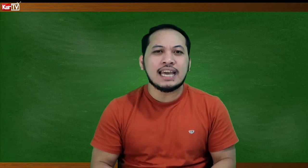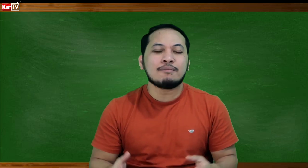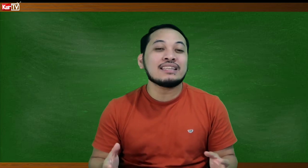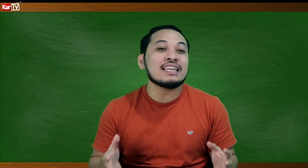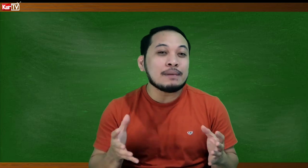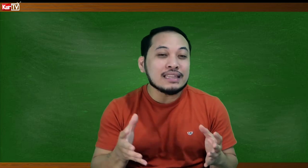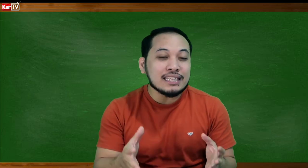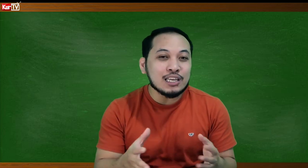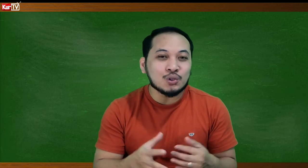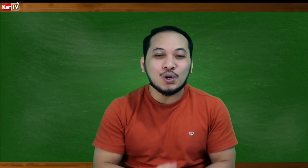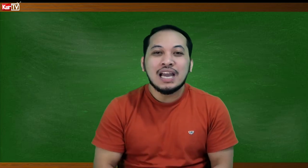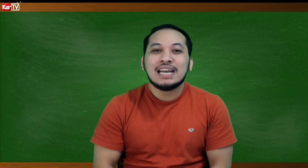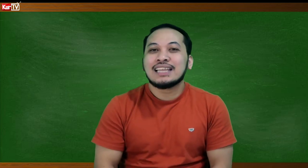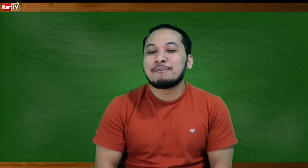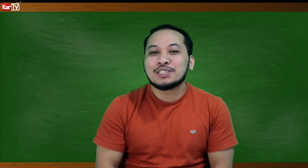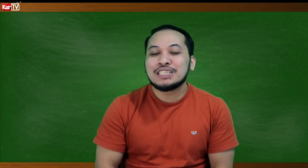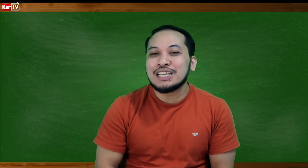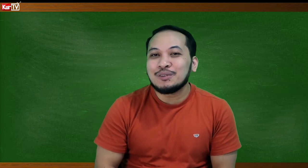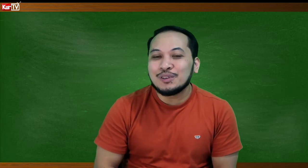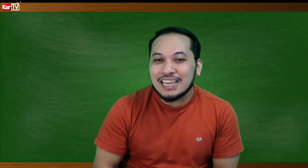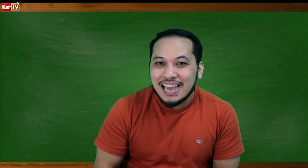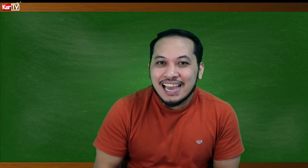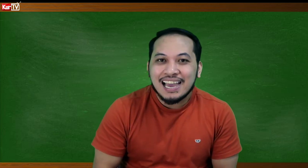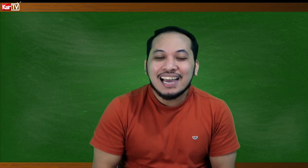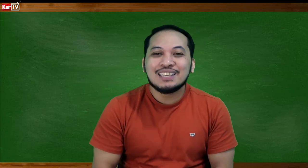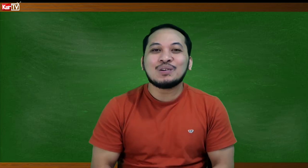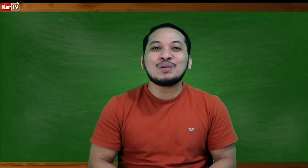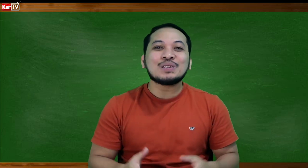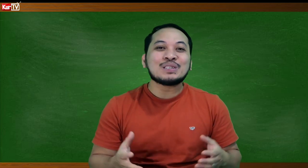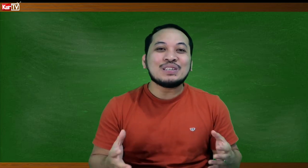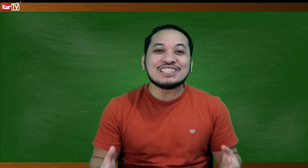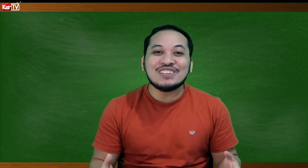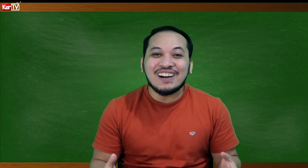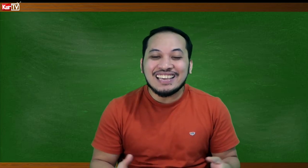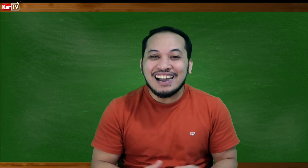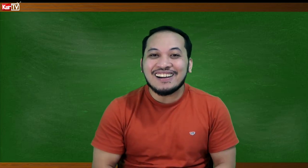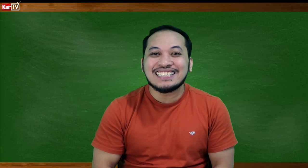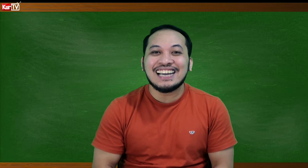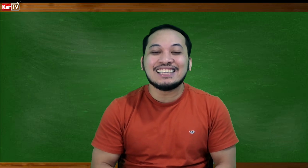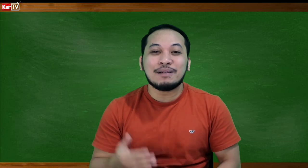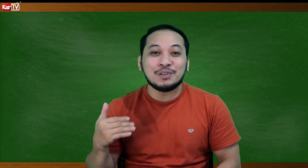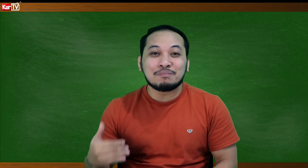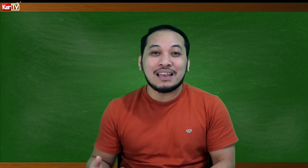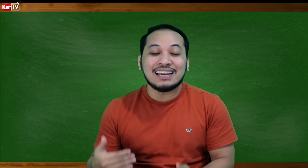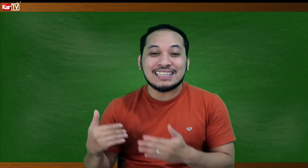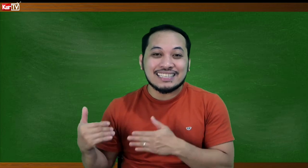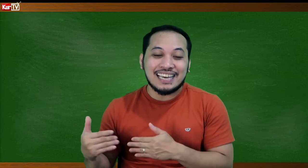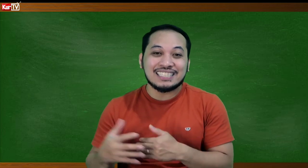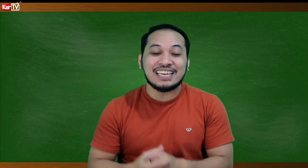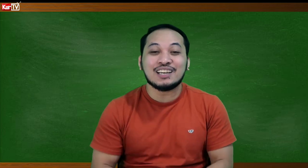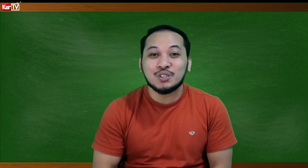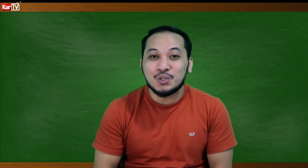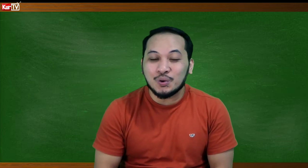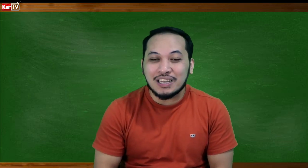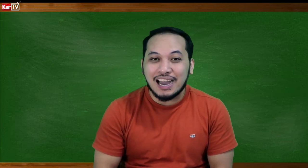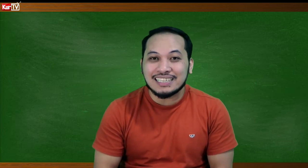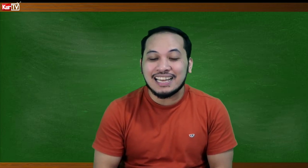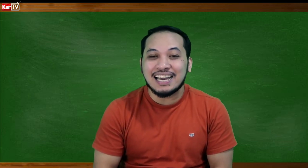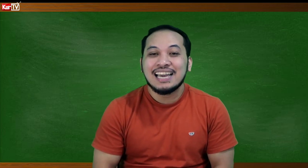Kaya naman nilapitan niya ito, tapos tinanong niya na kung gusto niyang sumayaw. kasi nga, diba, doon pa lang sa stage ay nagjujoke na nga sila.